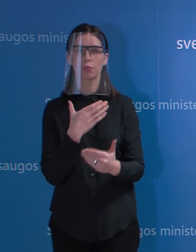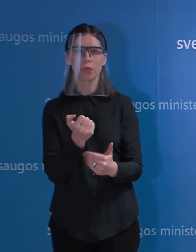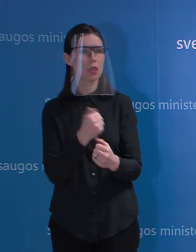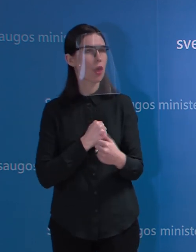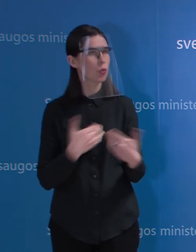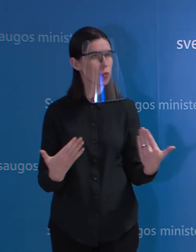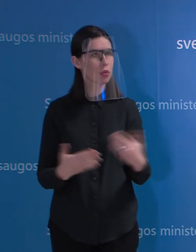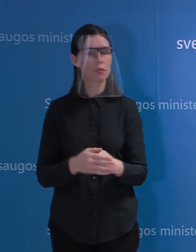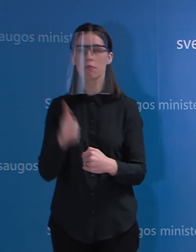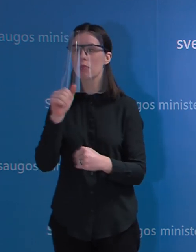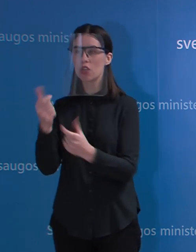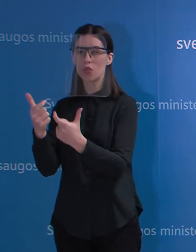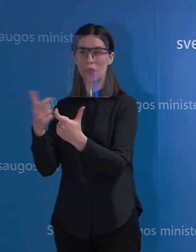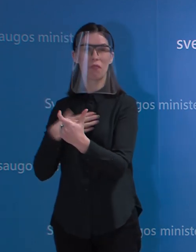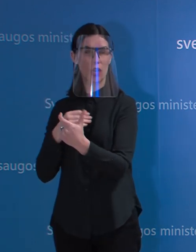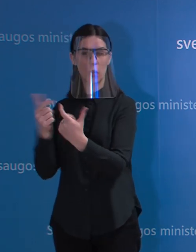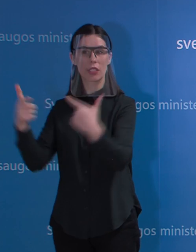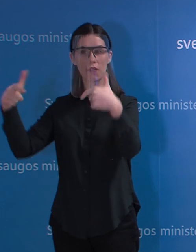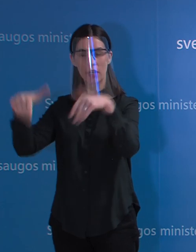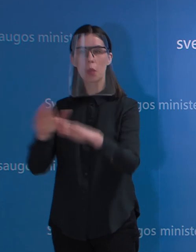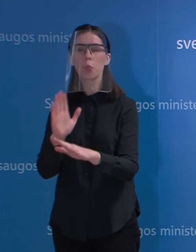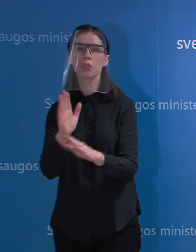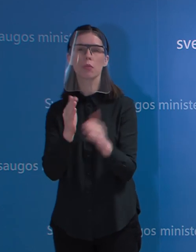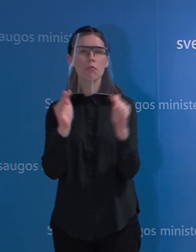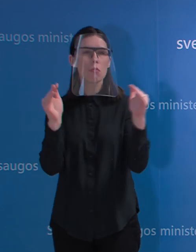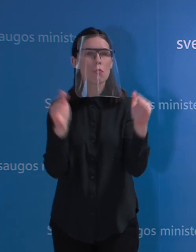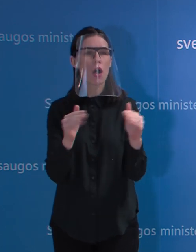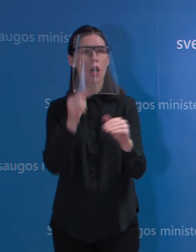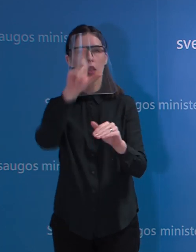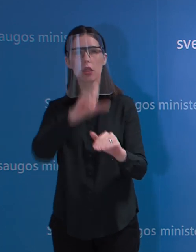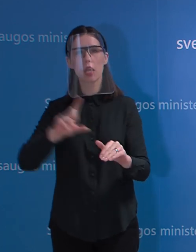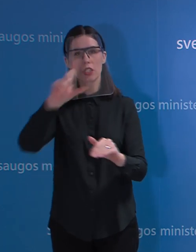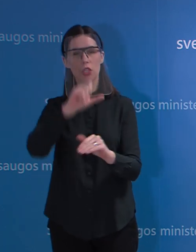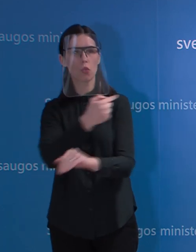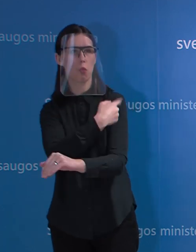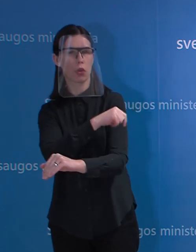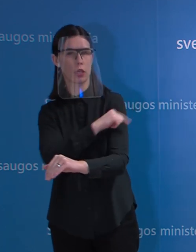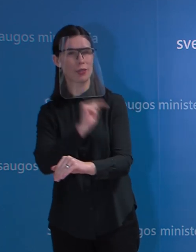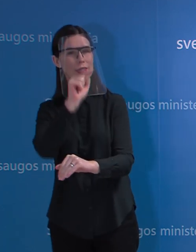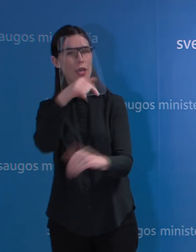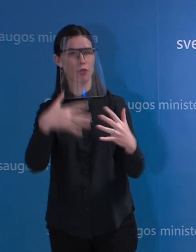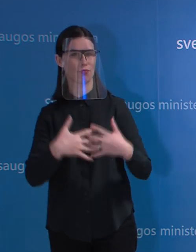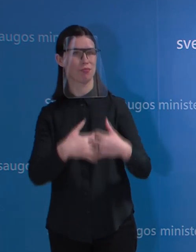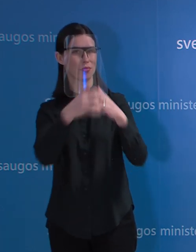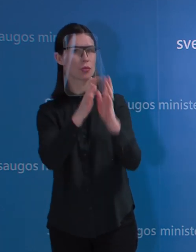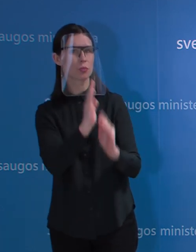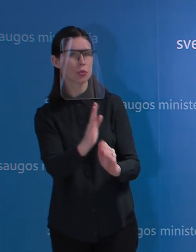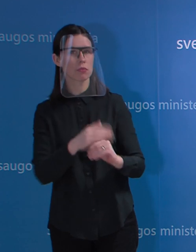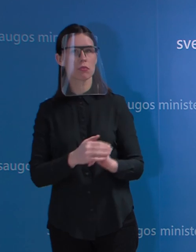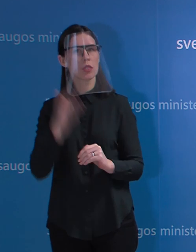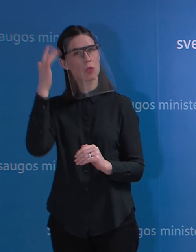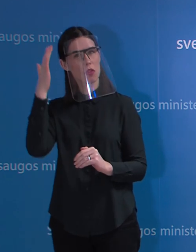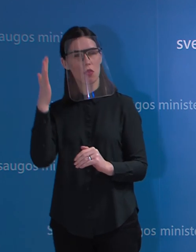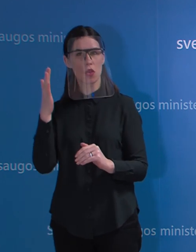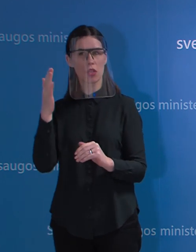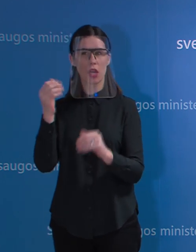klinikas teikti mažoje lasdynų poliklinikoje. Kaip tai vertinate? Kaip kontroliuosite ar karščiavimo klinikos pasiruošusios tinkamai?